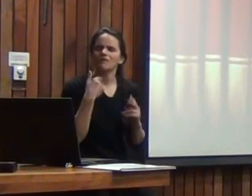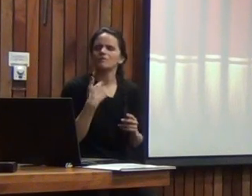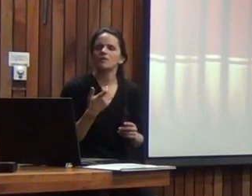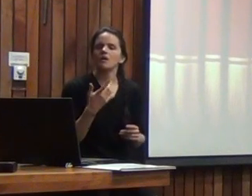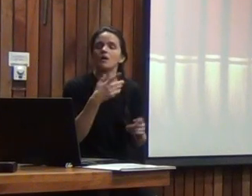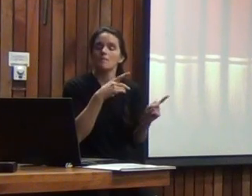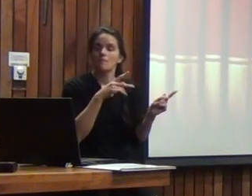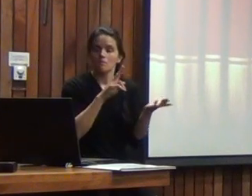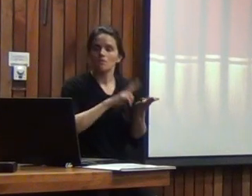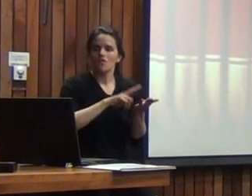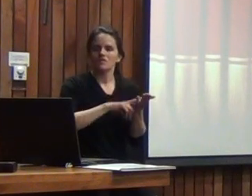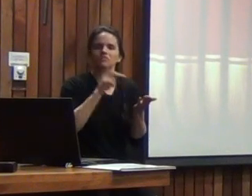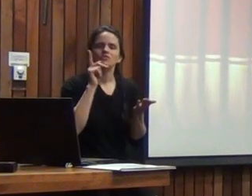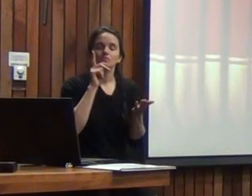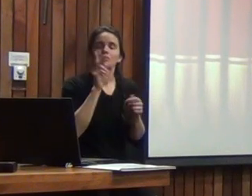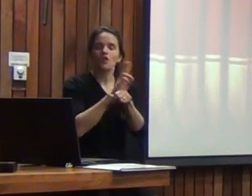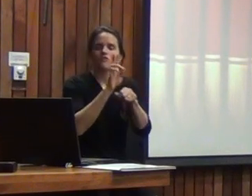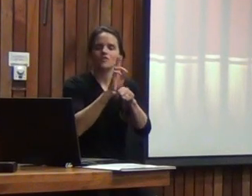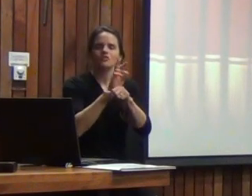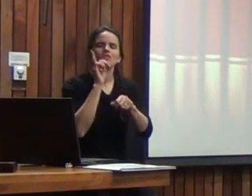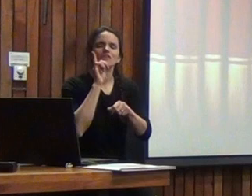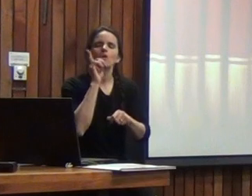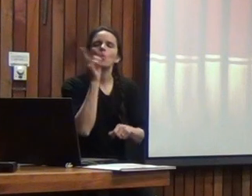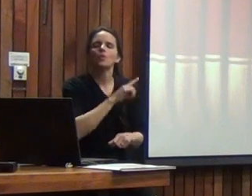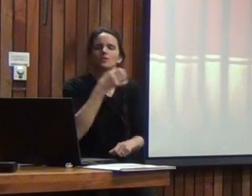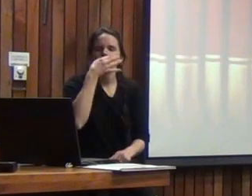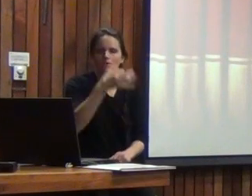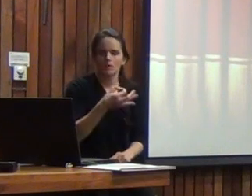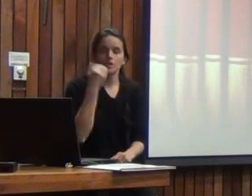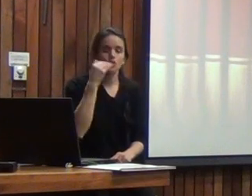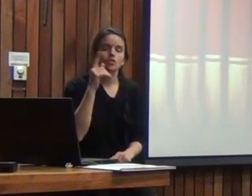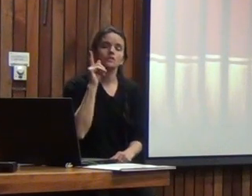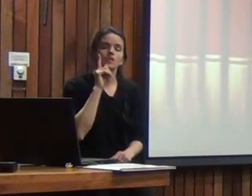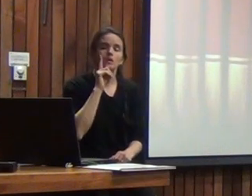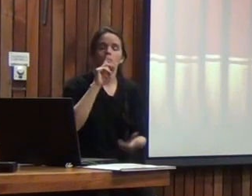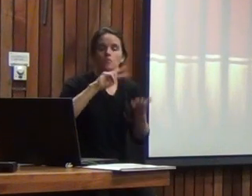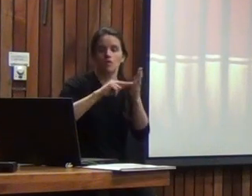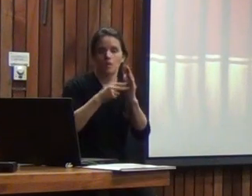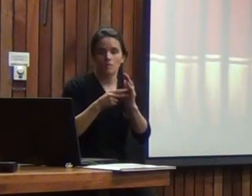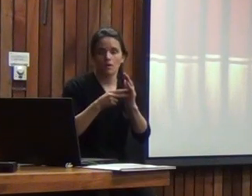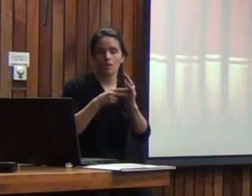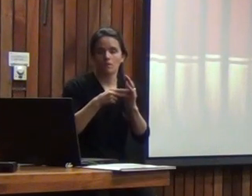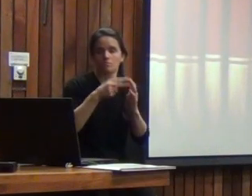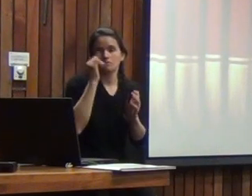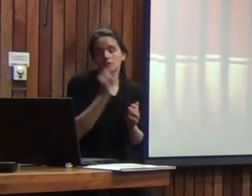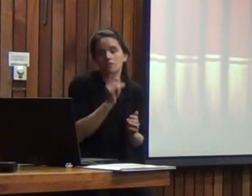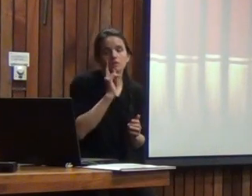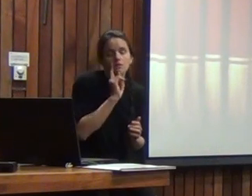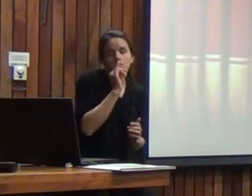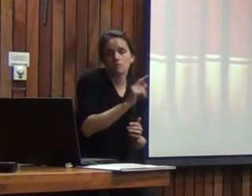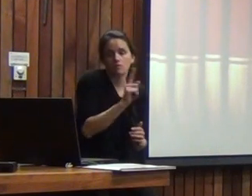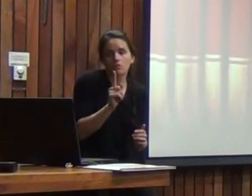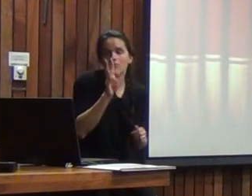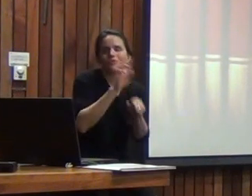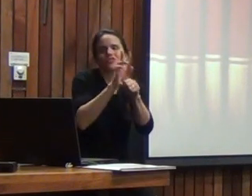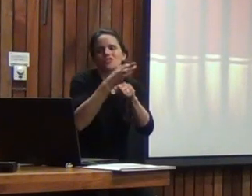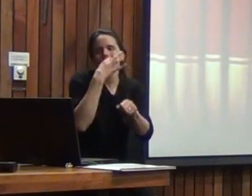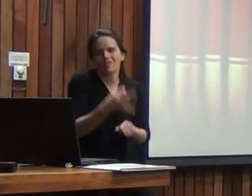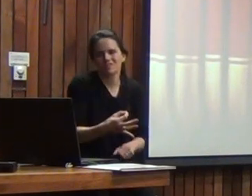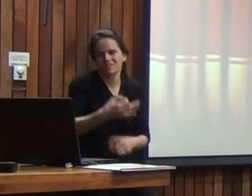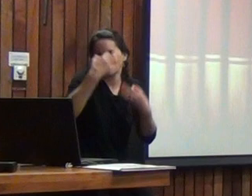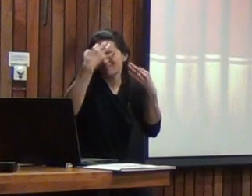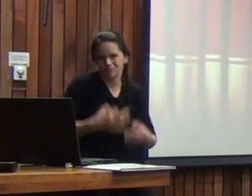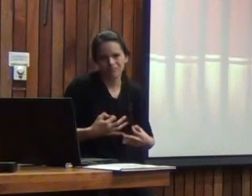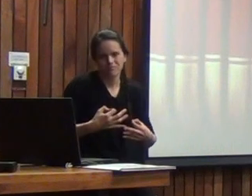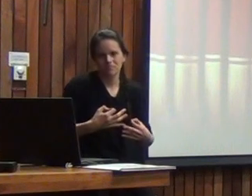el profesor que no le gusta la palabra si el niño tiene problemas es que tiene problemas lo diga o no lo diga un psicólogo yo creo que esa es la